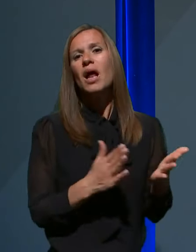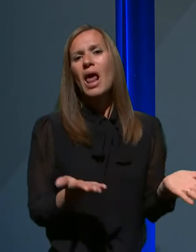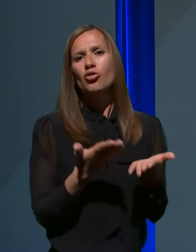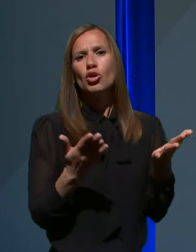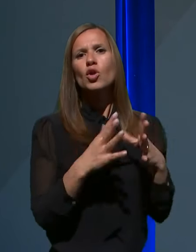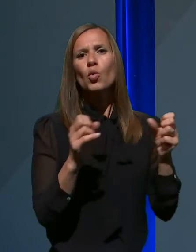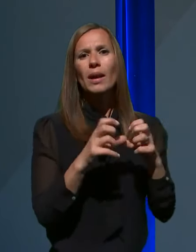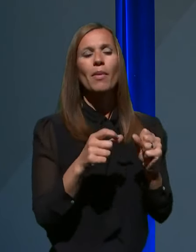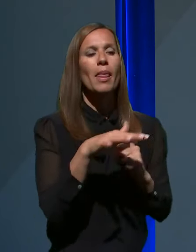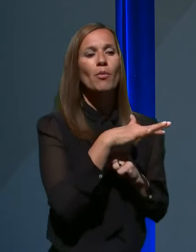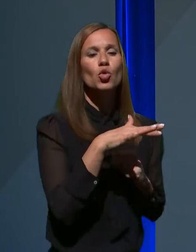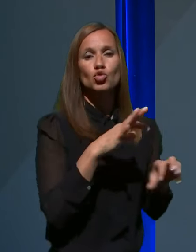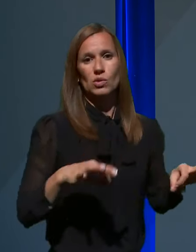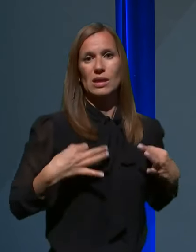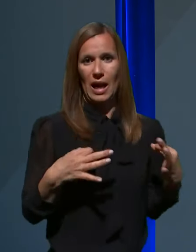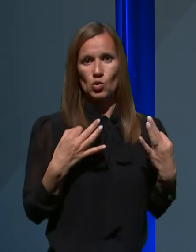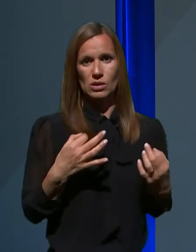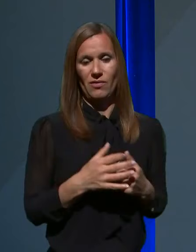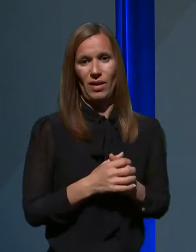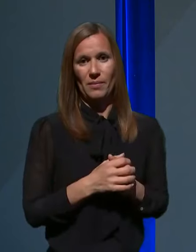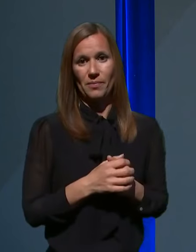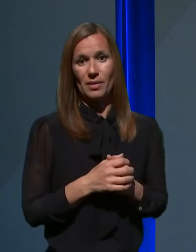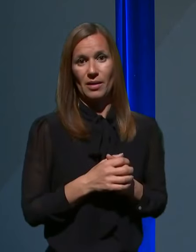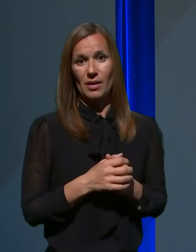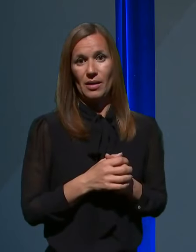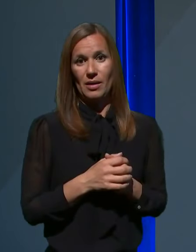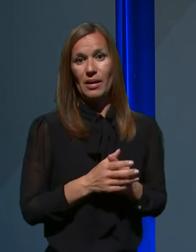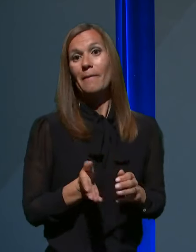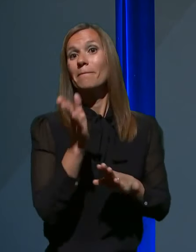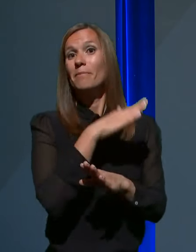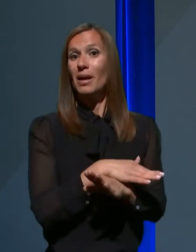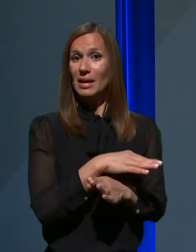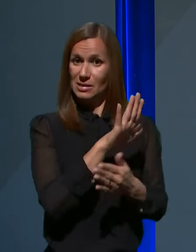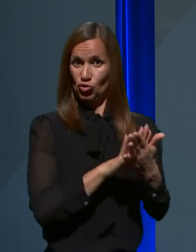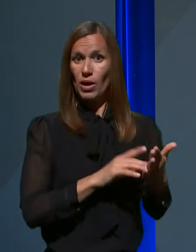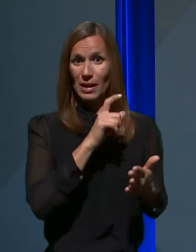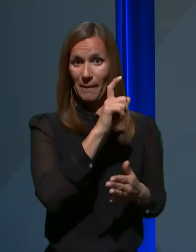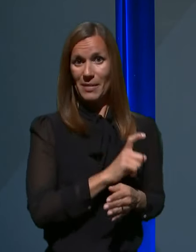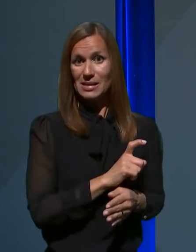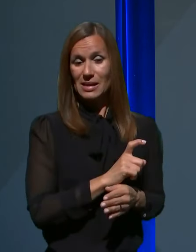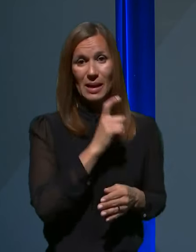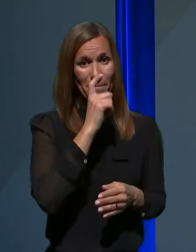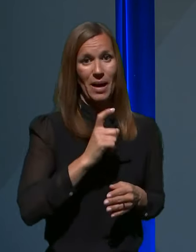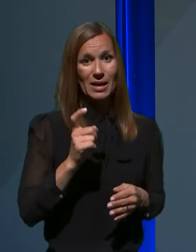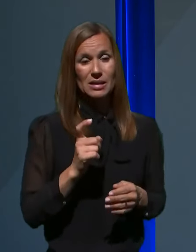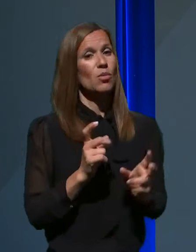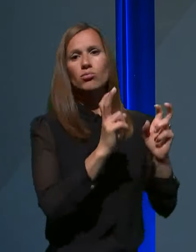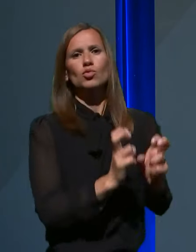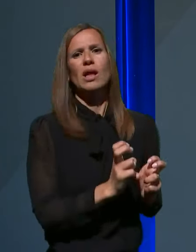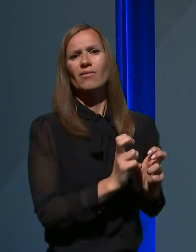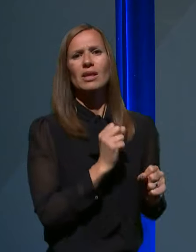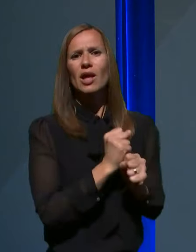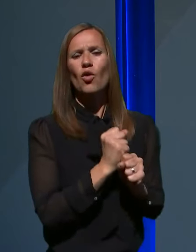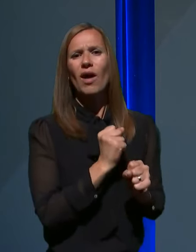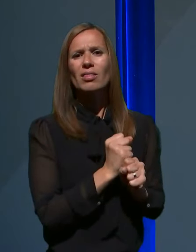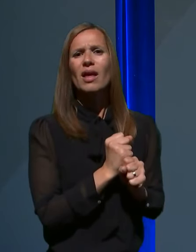zdravstva. Namreč, če smo v začetku meseca nekako zaustavili delovanje ali pa